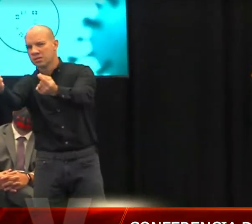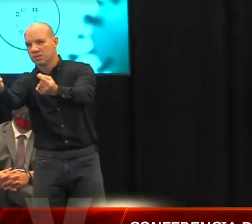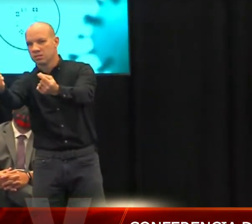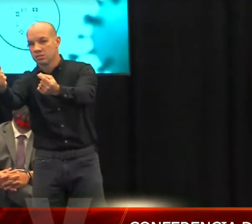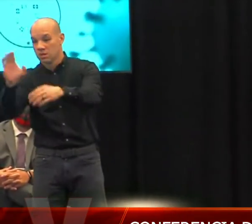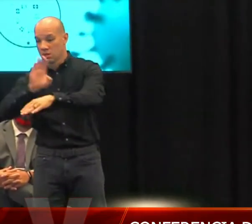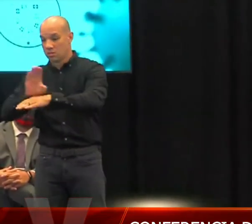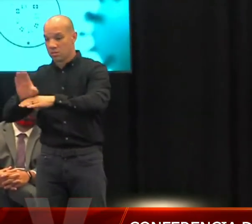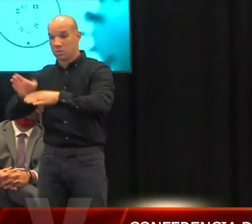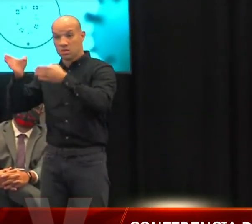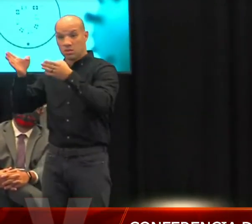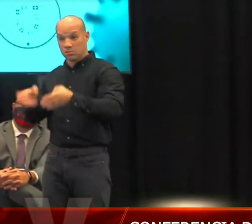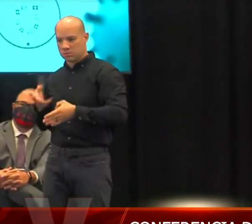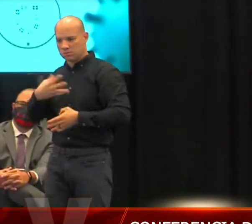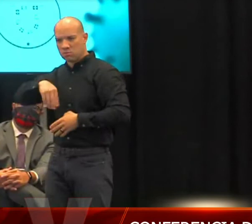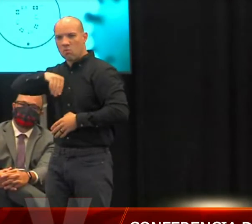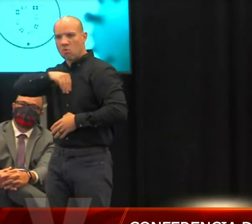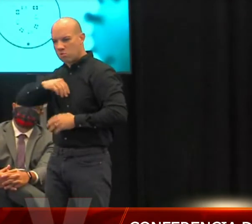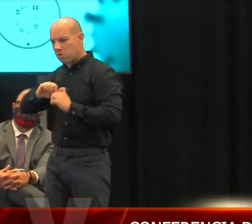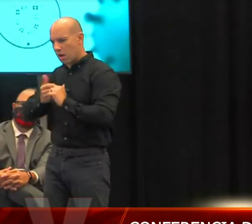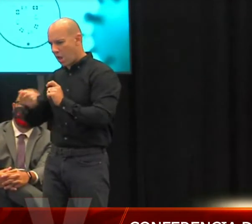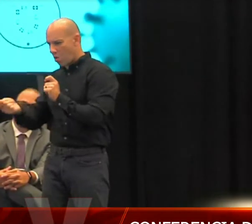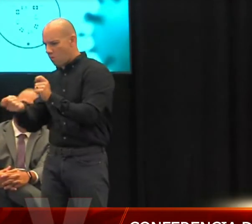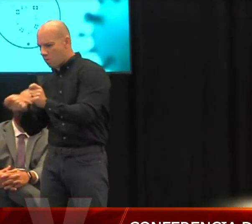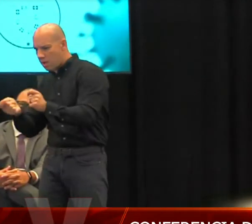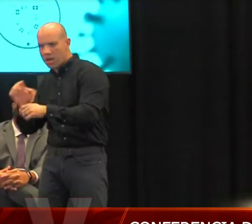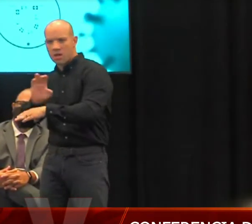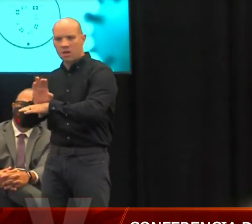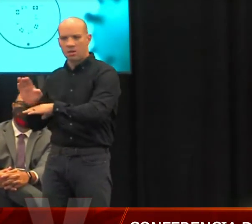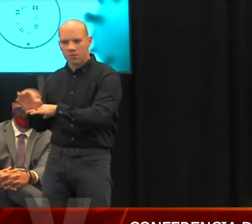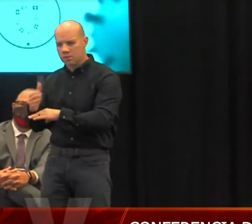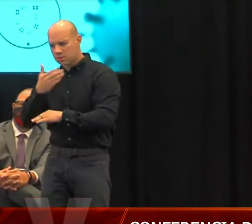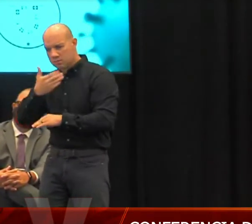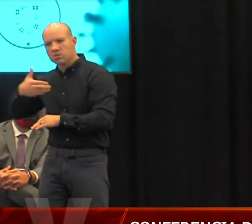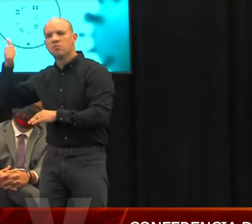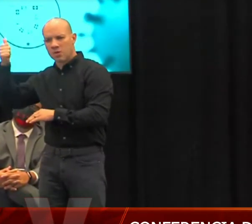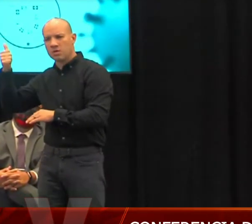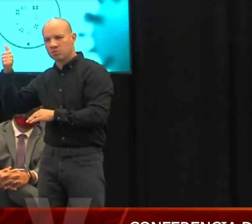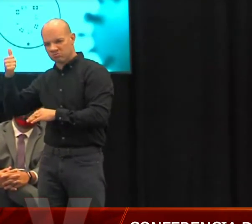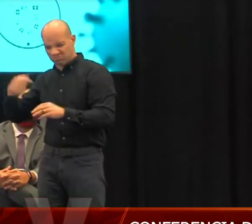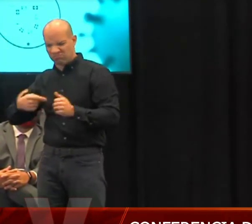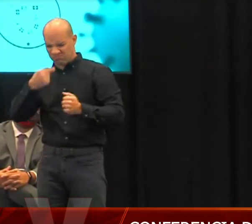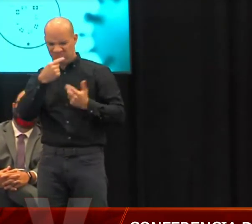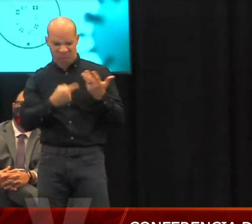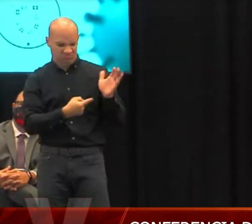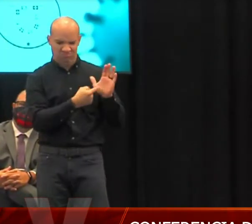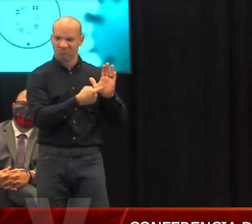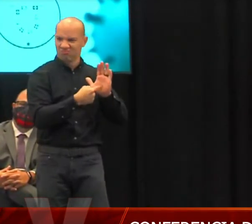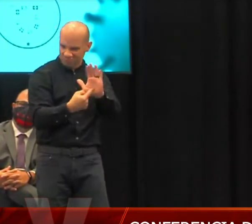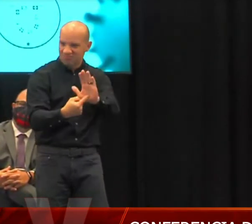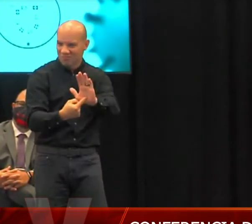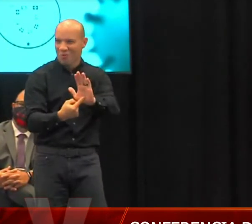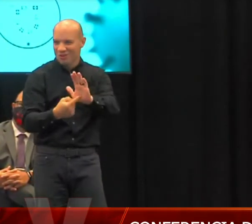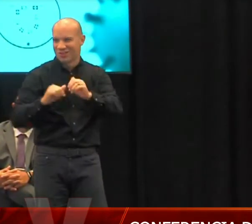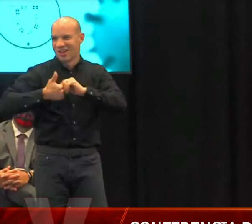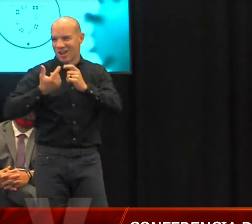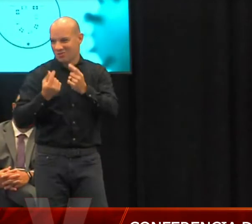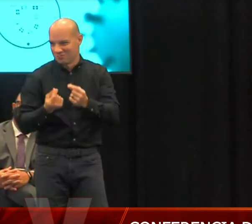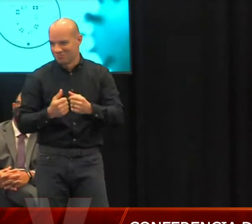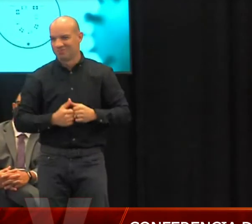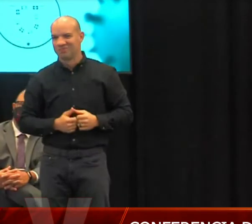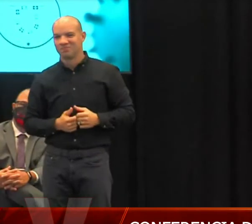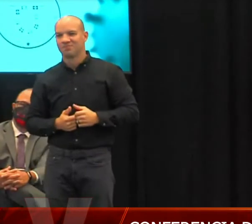decisiones de manejo de sus negocios efectivas. El segundo tema, pues seguimos exhortando, ¿verdad?, que todo esto